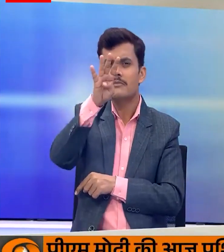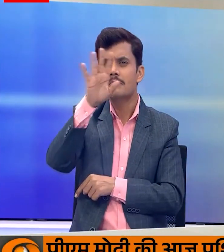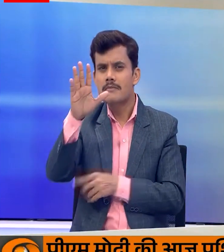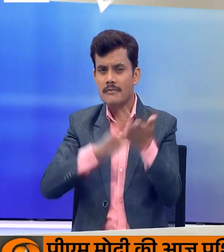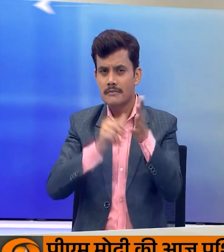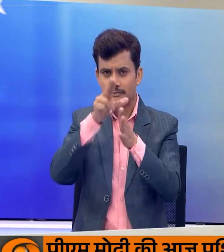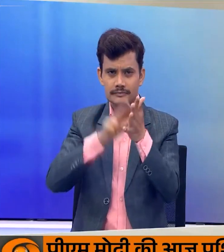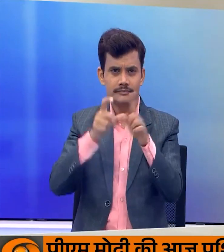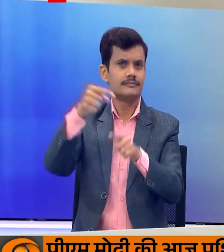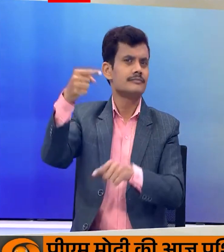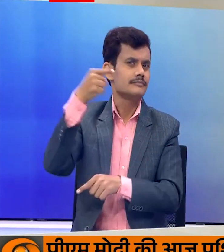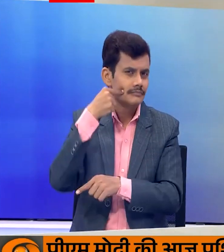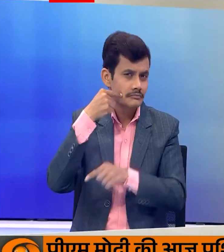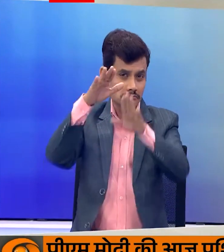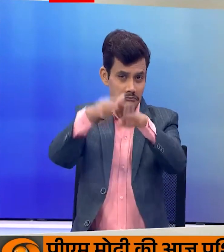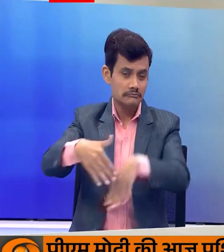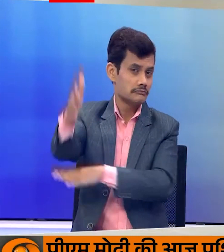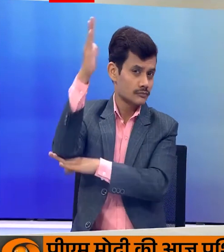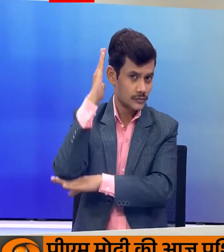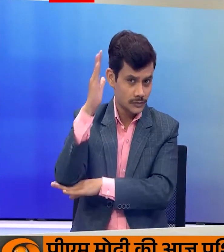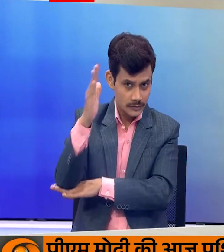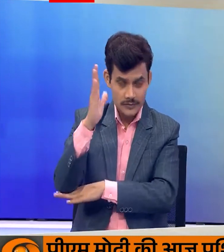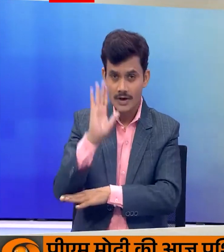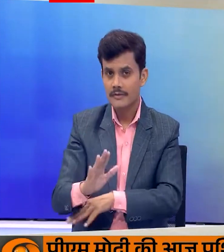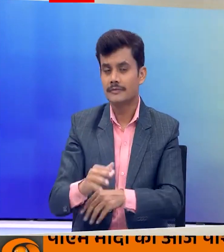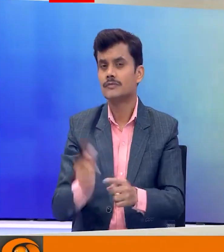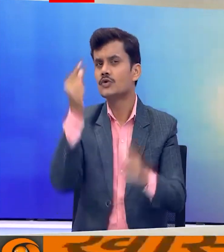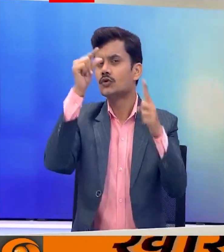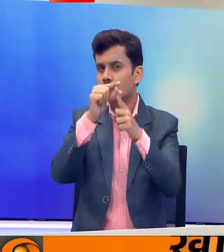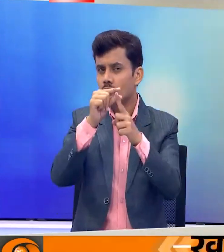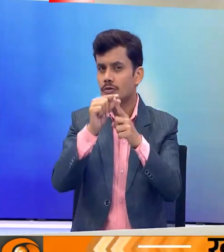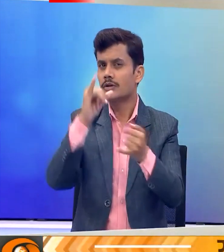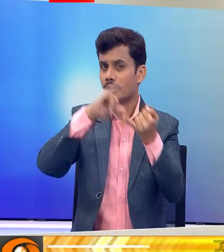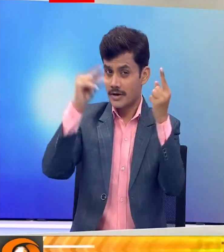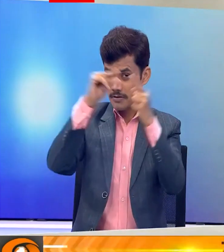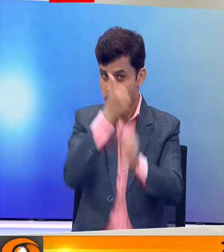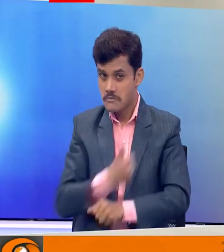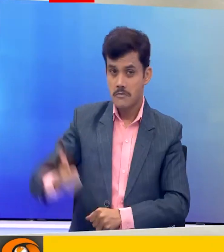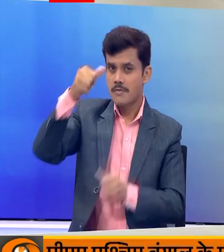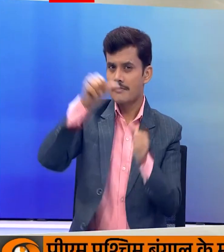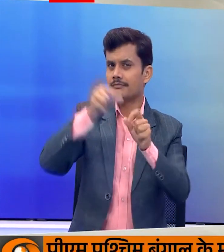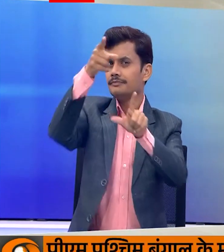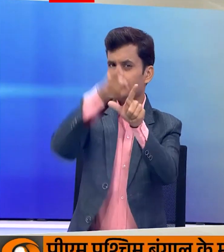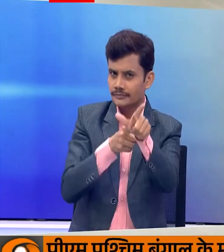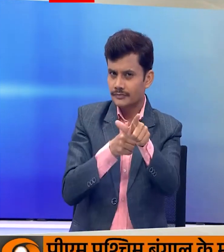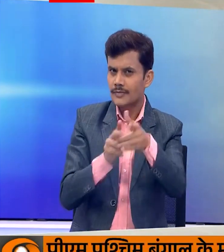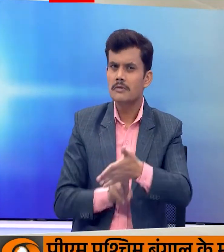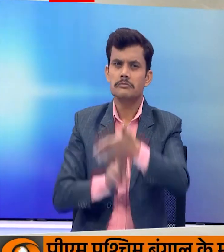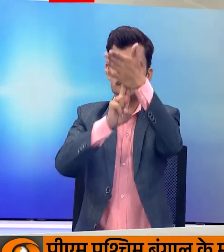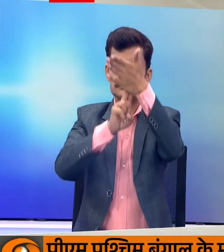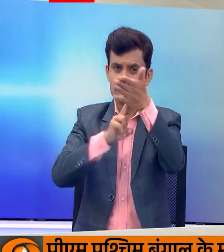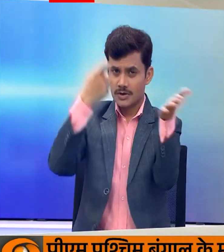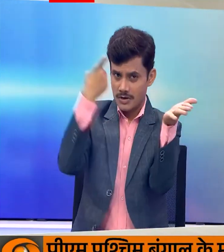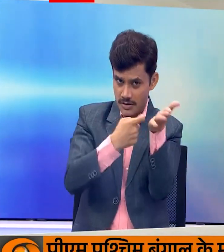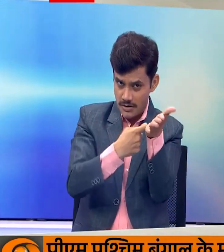मंडी के सुन्दर नगर से जन्द सभा को संबोधित करेंगी उत्तर प्रदेश में सपा सुप्रेमो अखिलेश यादव पुर्वांचल के